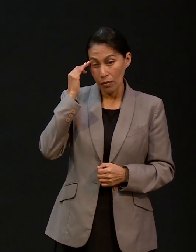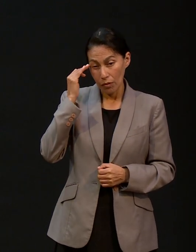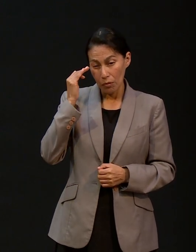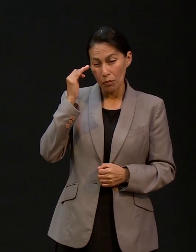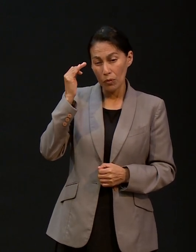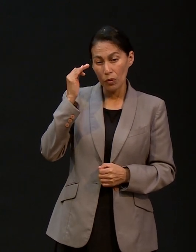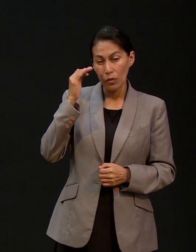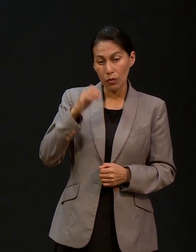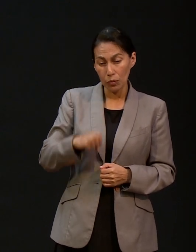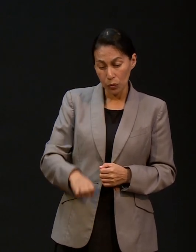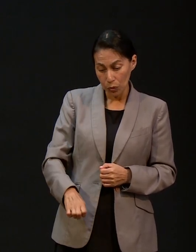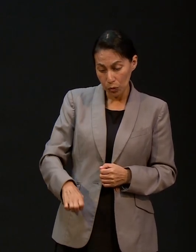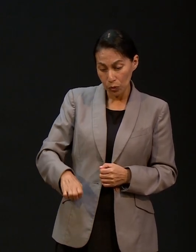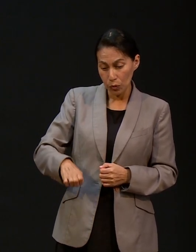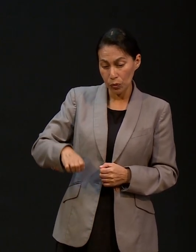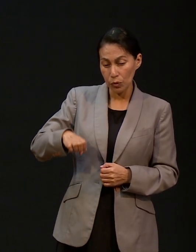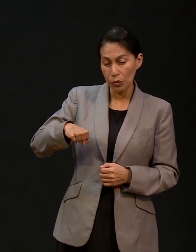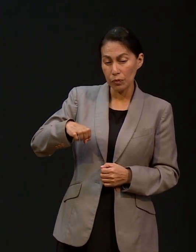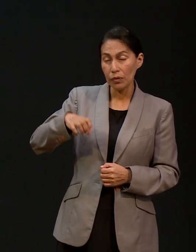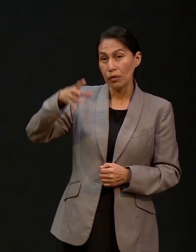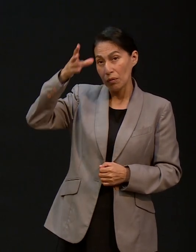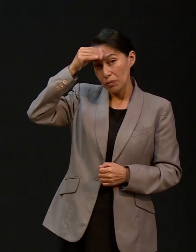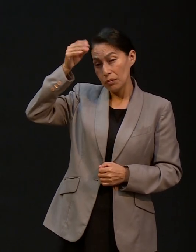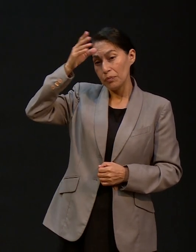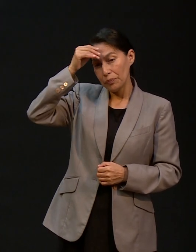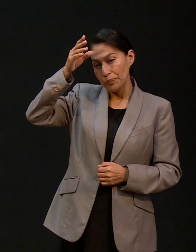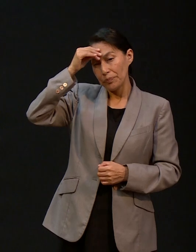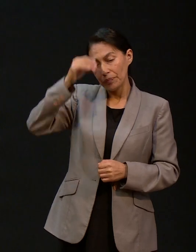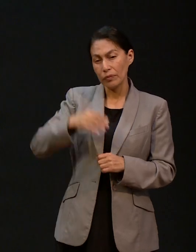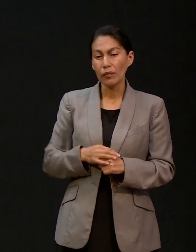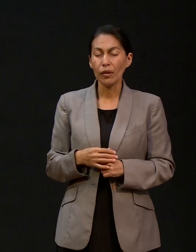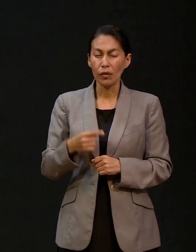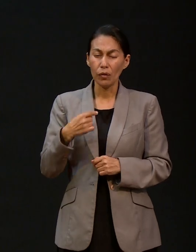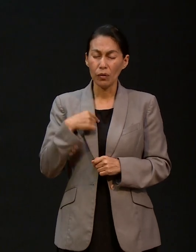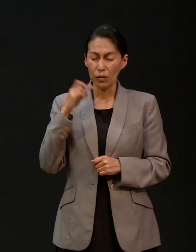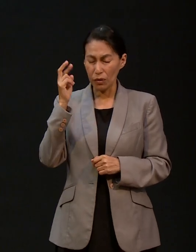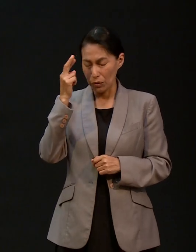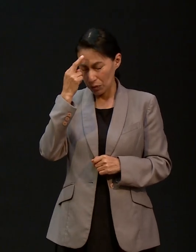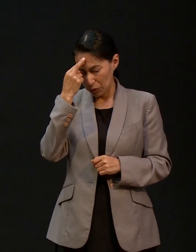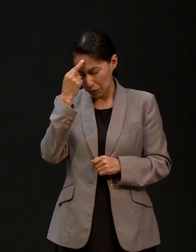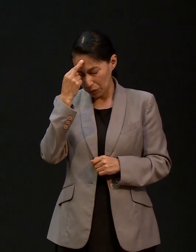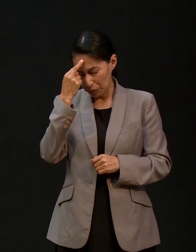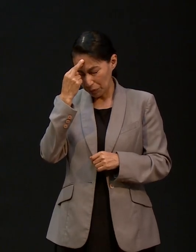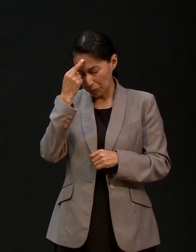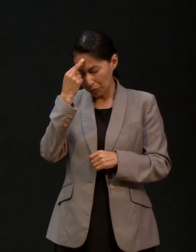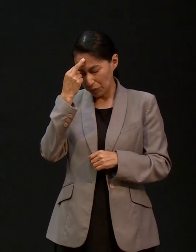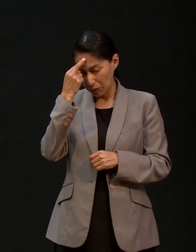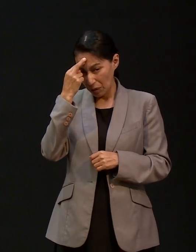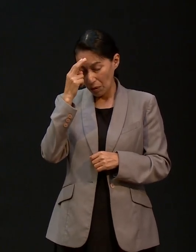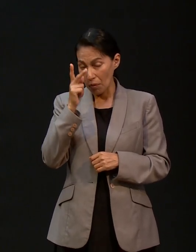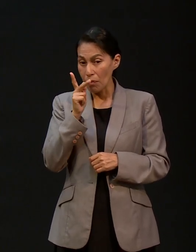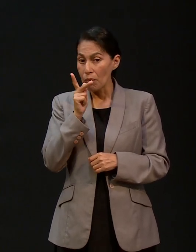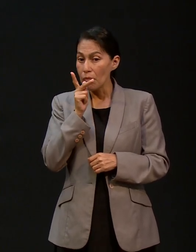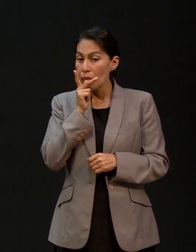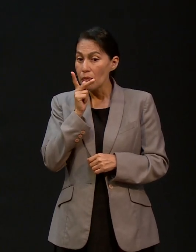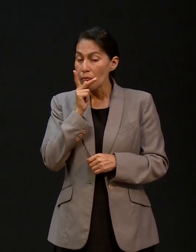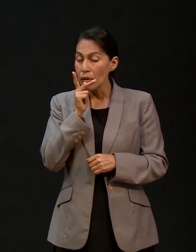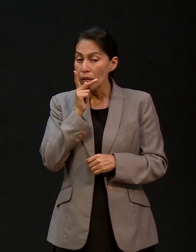Pero conforme va pasando el tiempo, va uno aprendiendo. Yo tengo una imagen muy grabada y es la imagen de mi